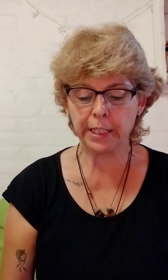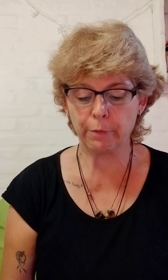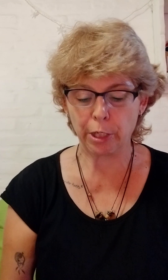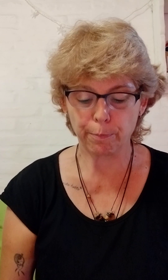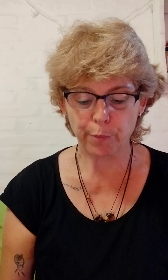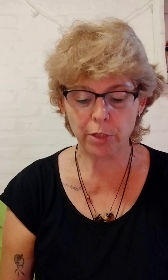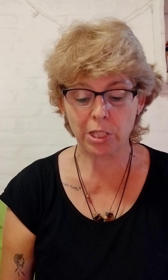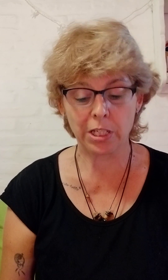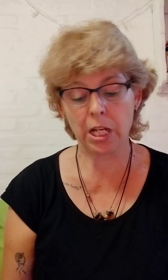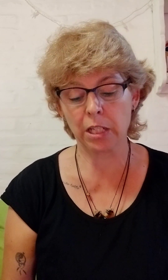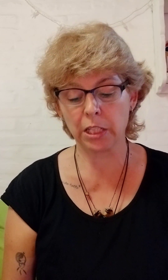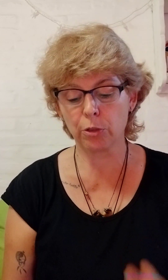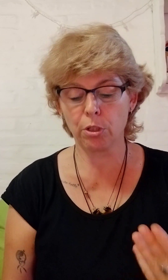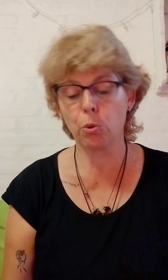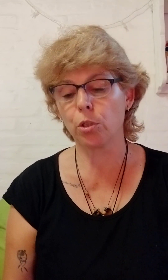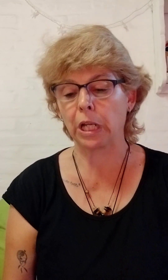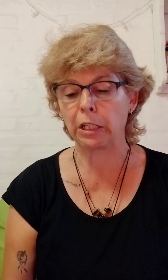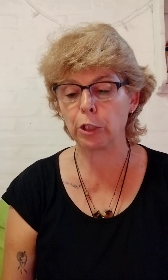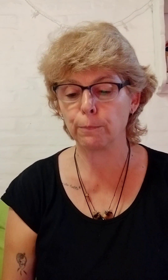Y bueno. Eso así que. Arquitecto. Dibujo técnico.